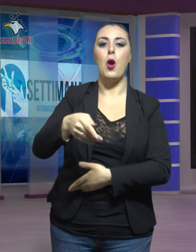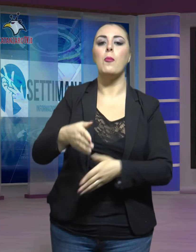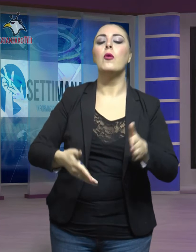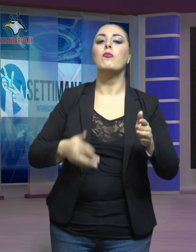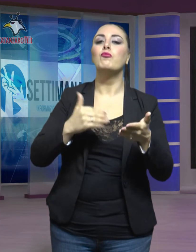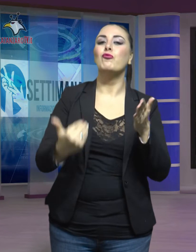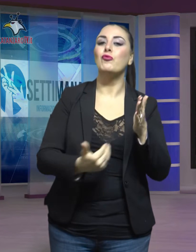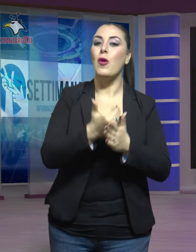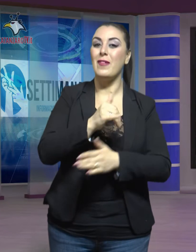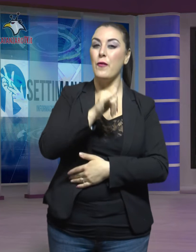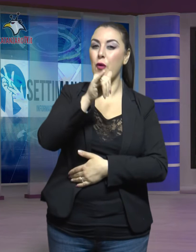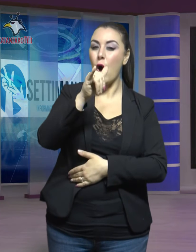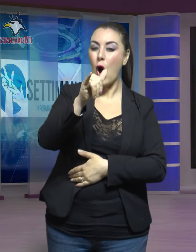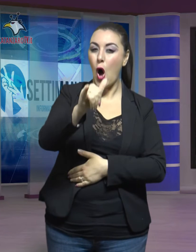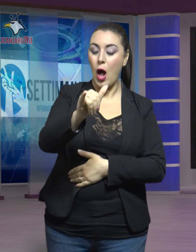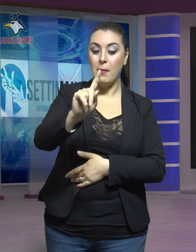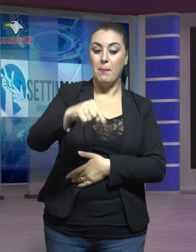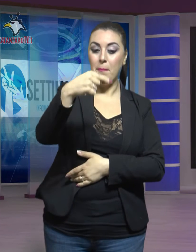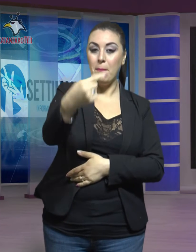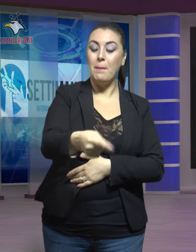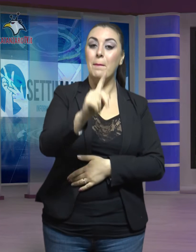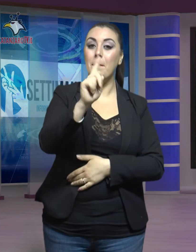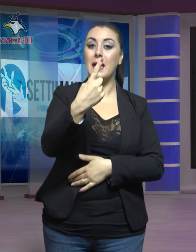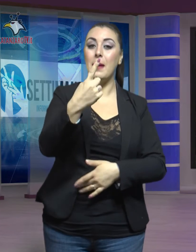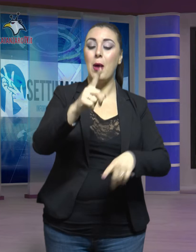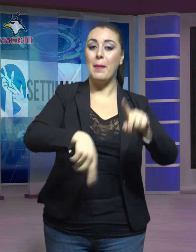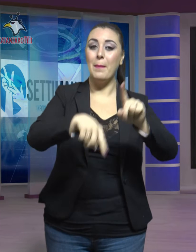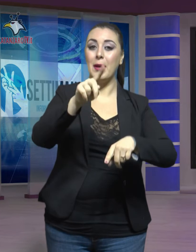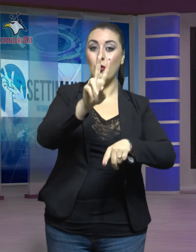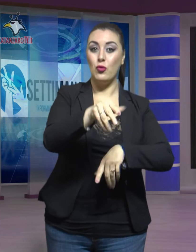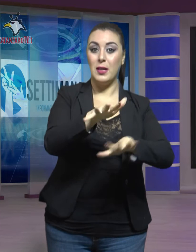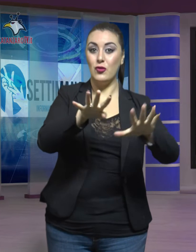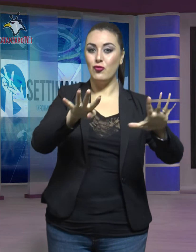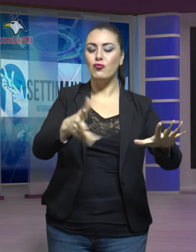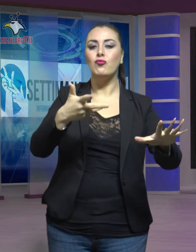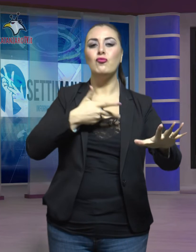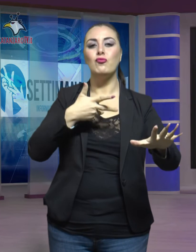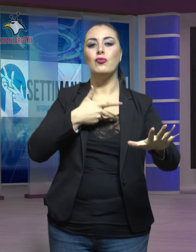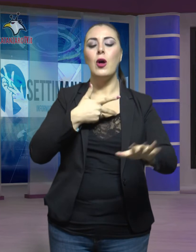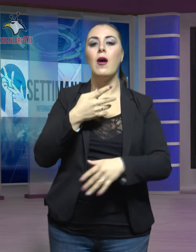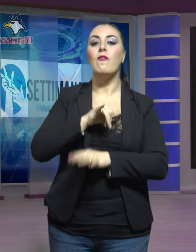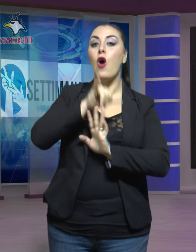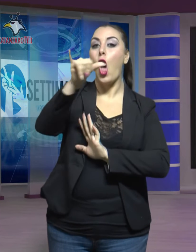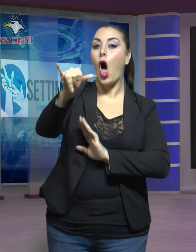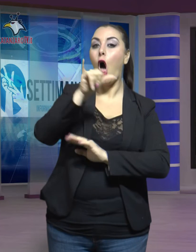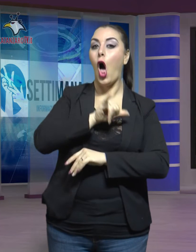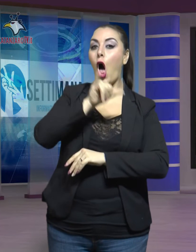infatti dal prossimo primo aprile 2019 partiranno due voli a settimana con